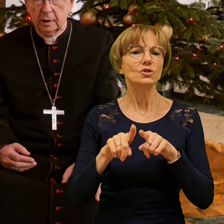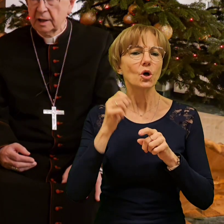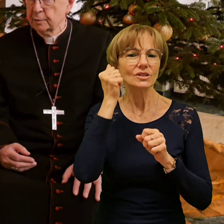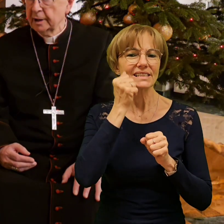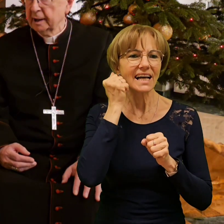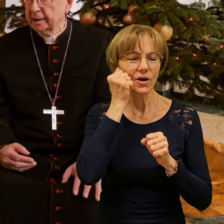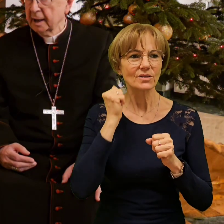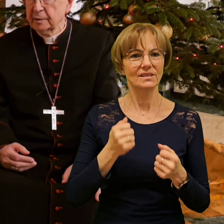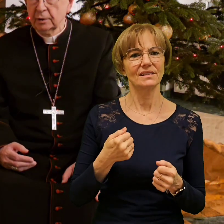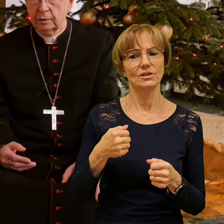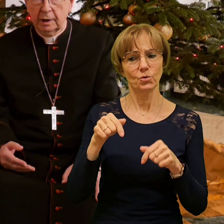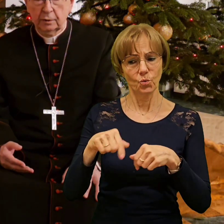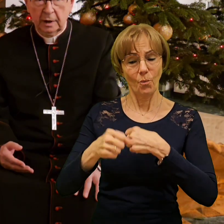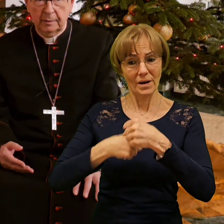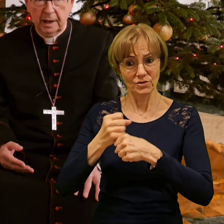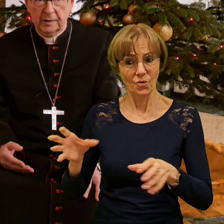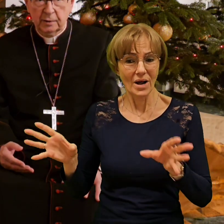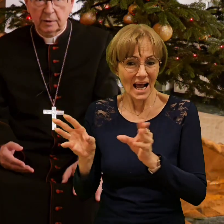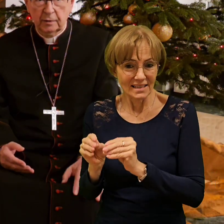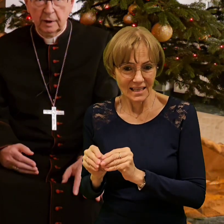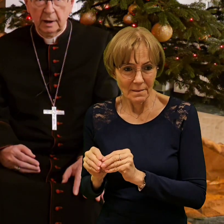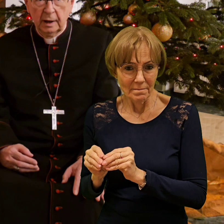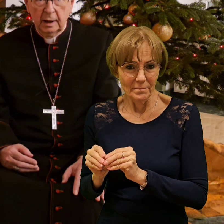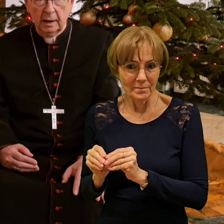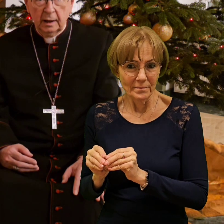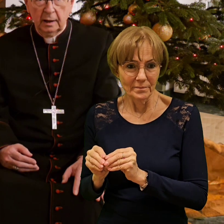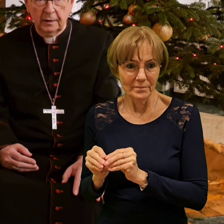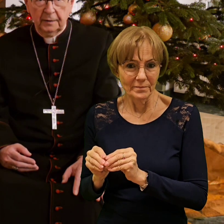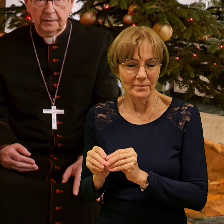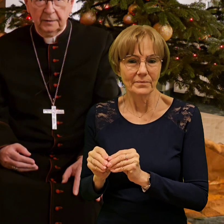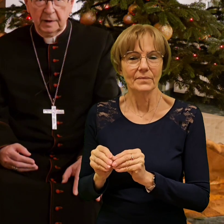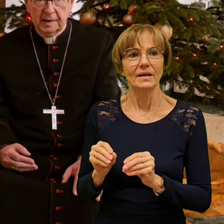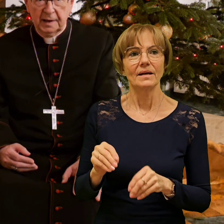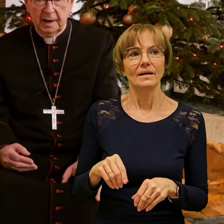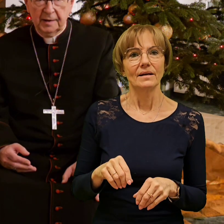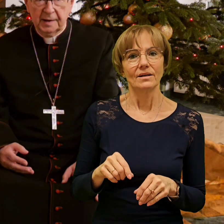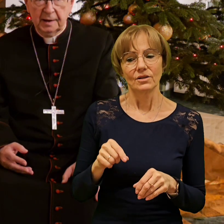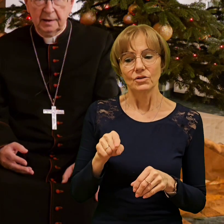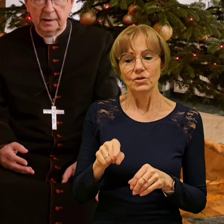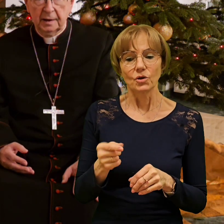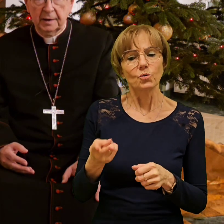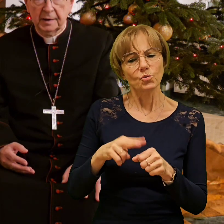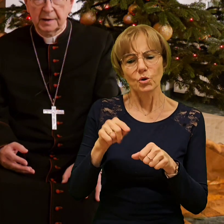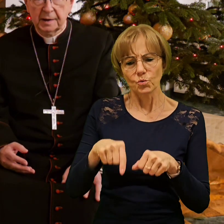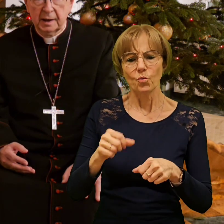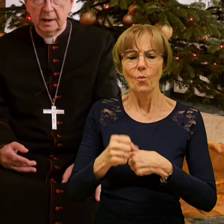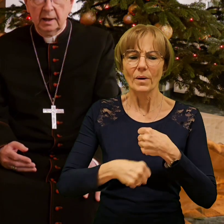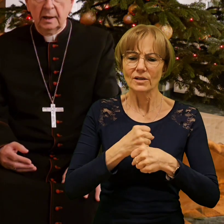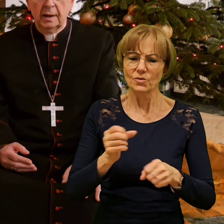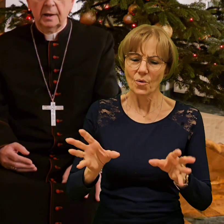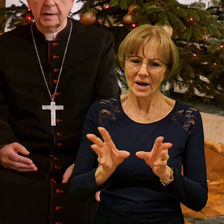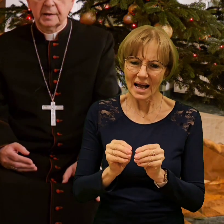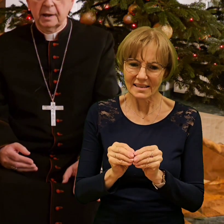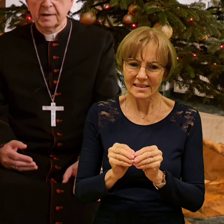heczbietankami, które tutaj pracują w rezydencji, z księdzem